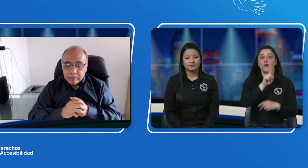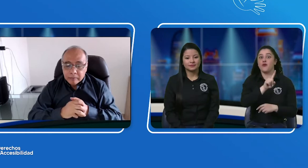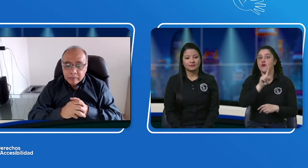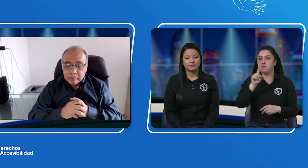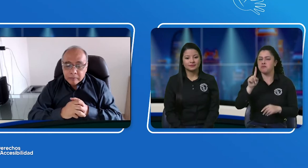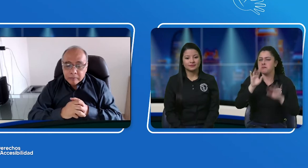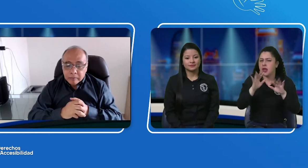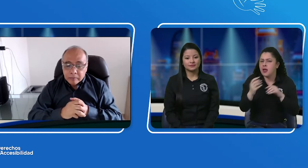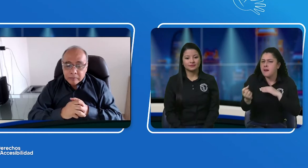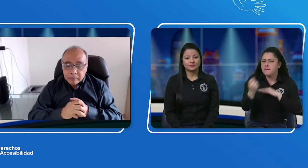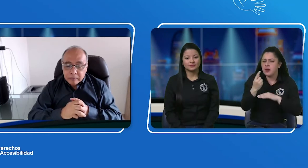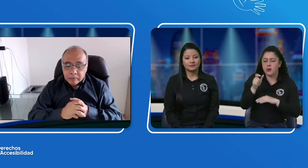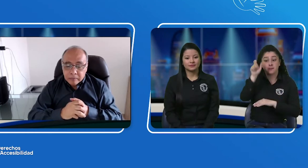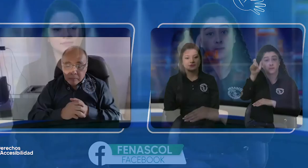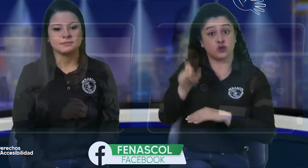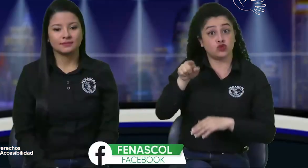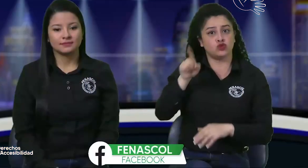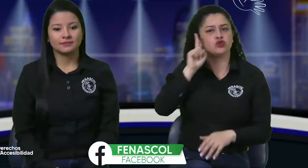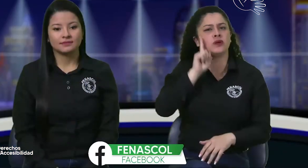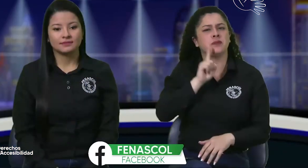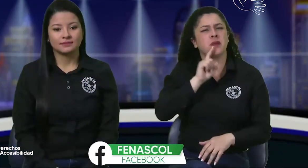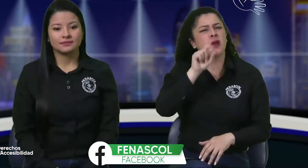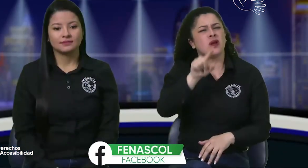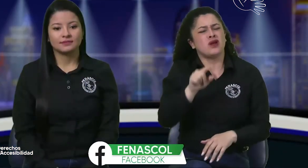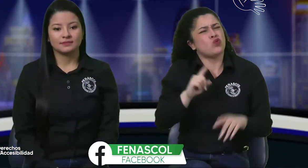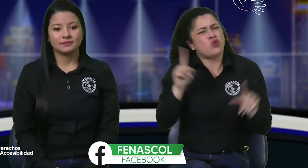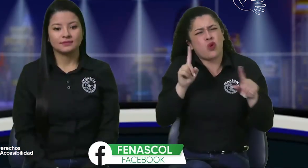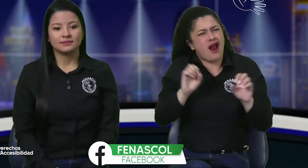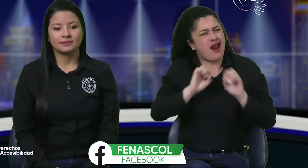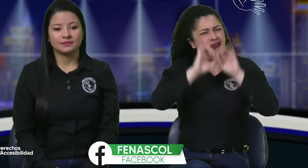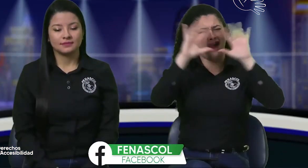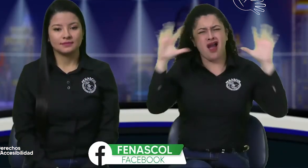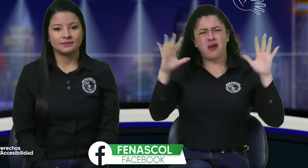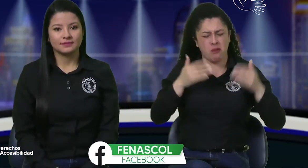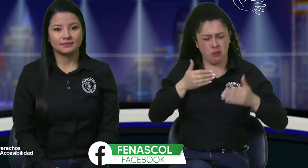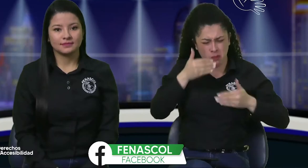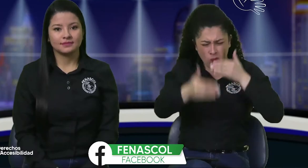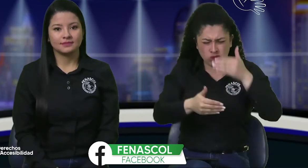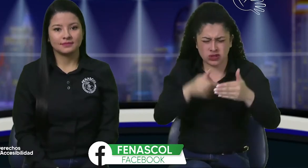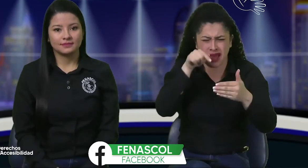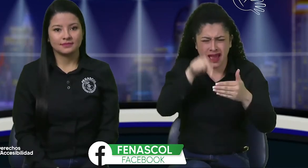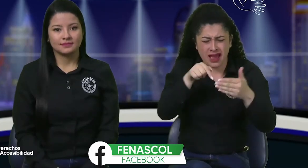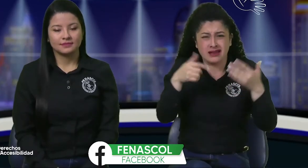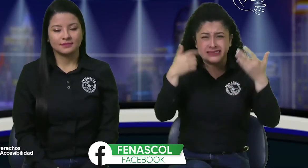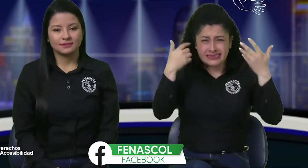Ahorita, en estos momentos, son 111 personas que nos están viendo y las personas nos preguntan,